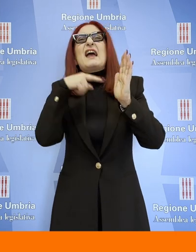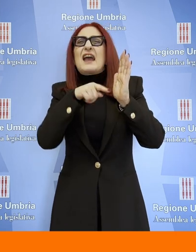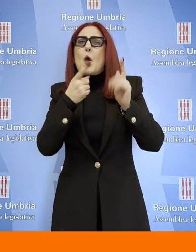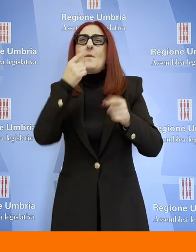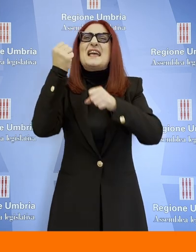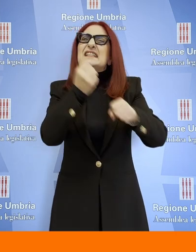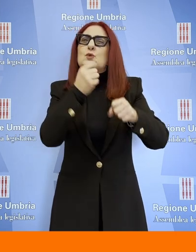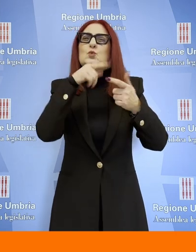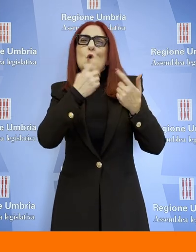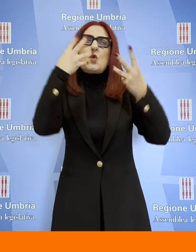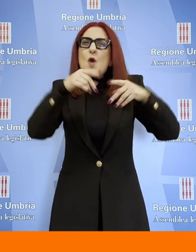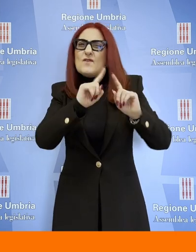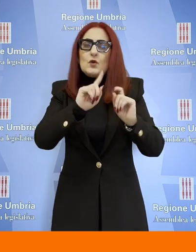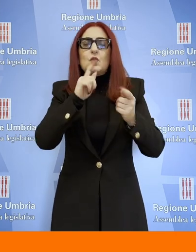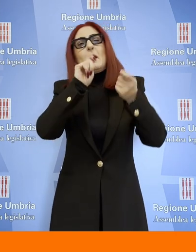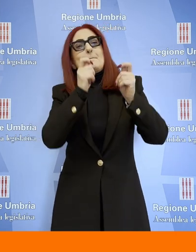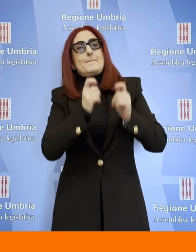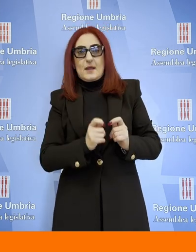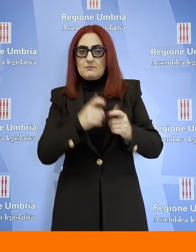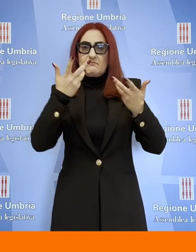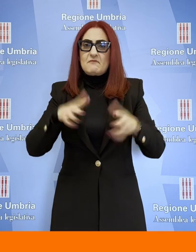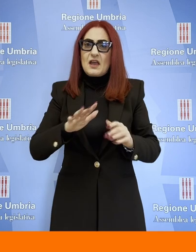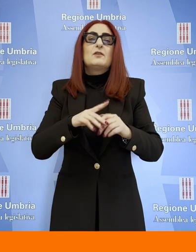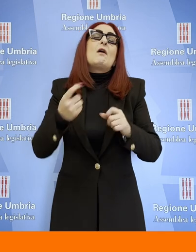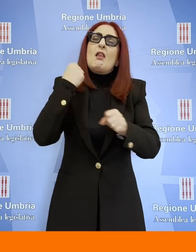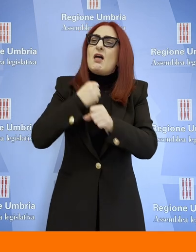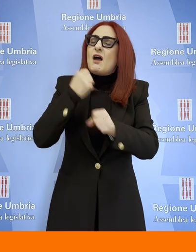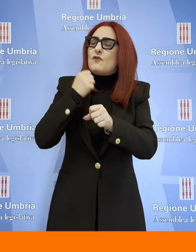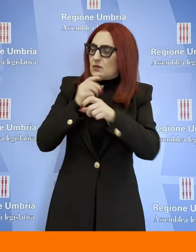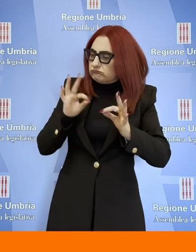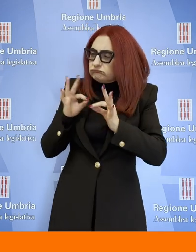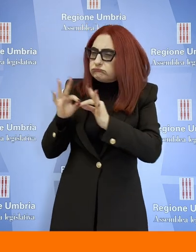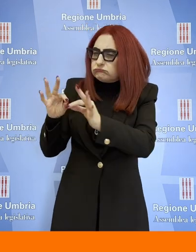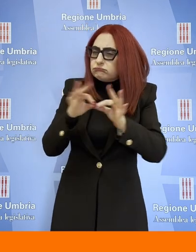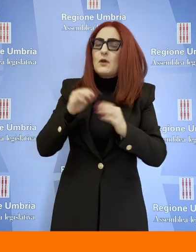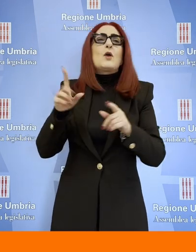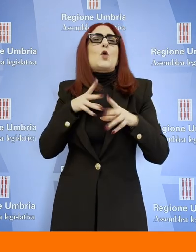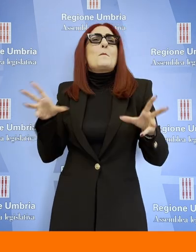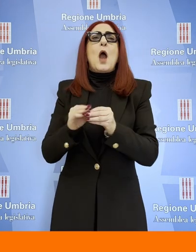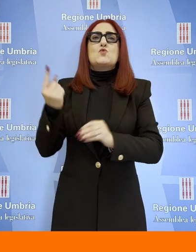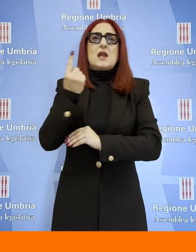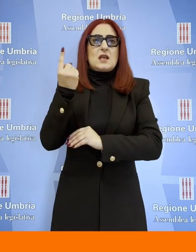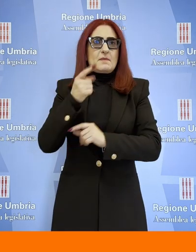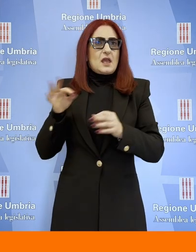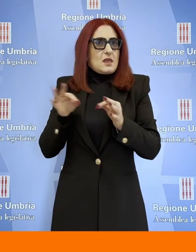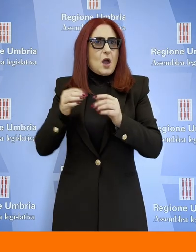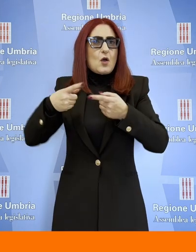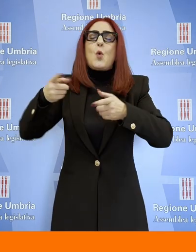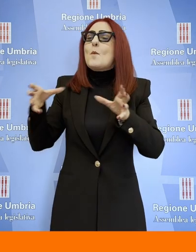bellissimo lavoro concertato, svolto tutta l'unanimità in un gruppo di lavoro che ha chiaramente dato voce a tutte